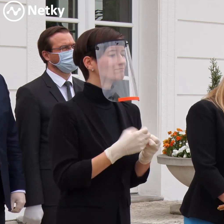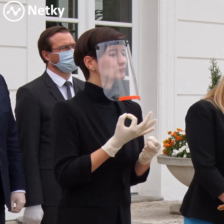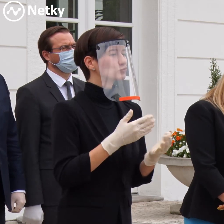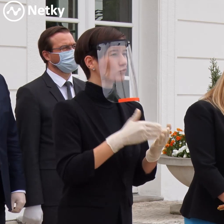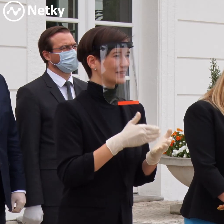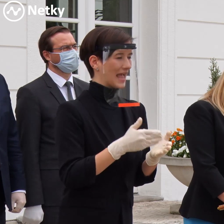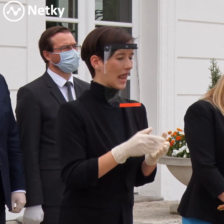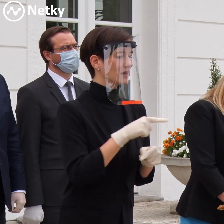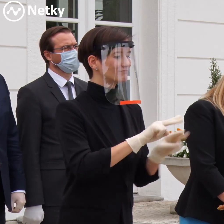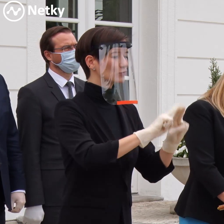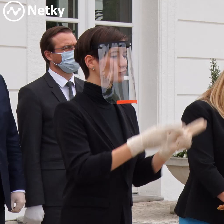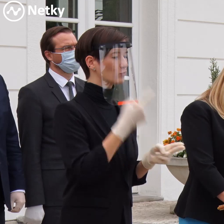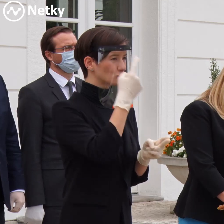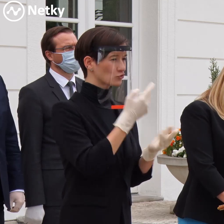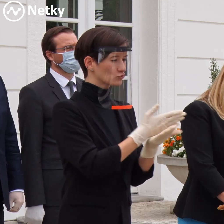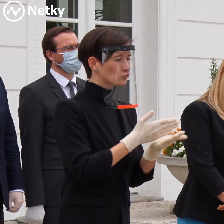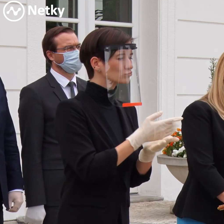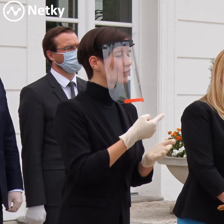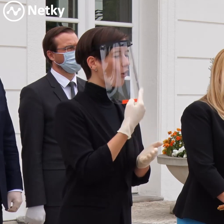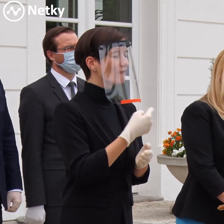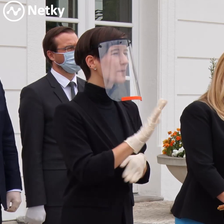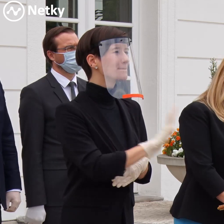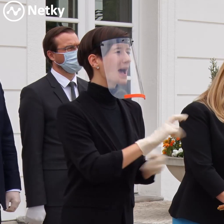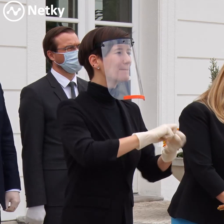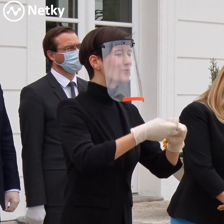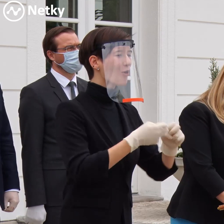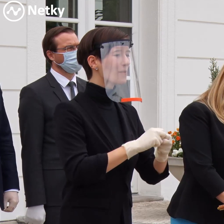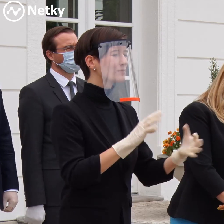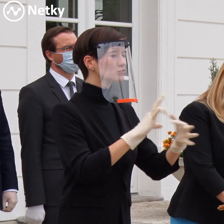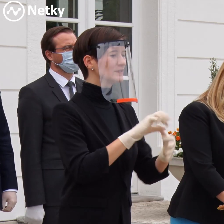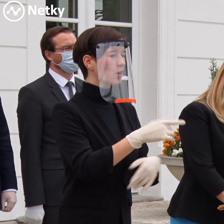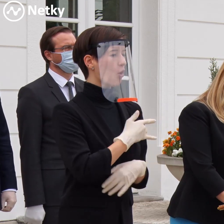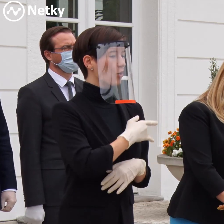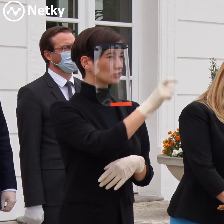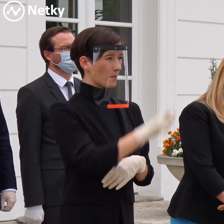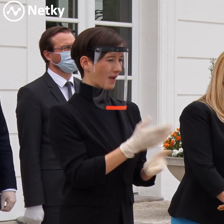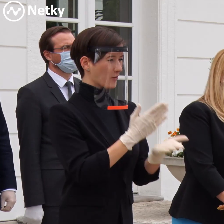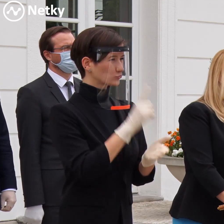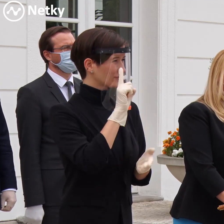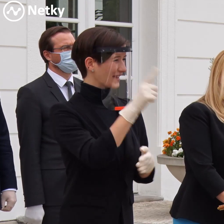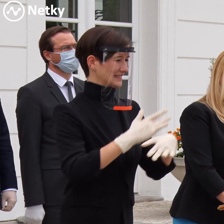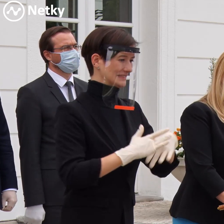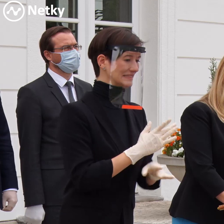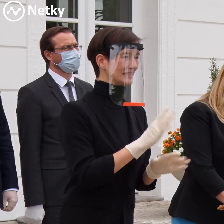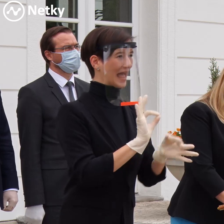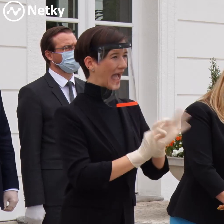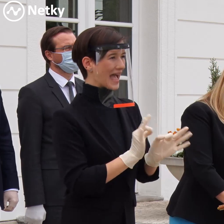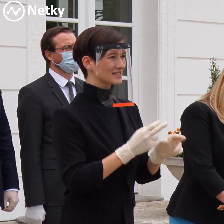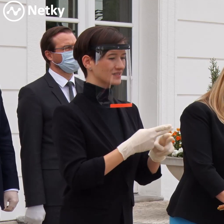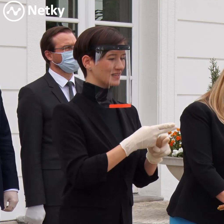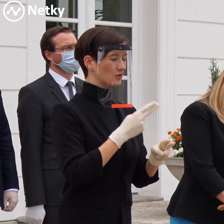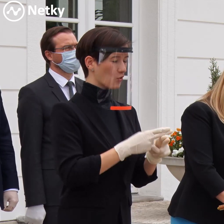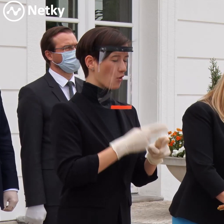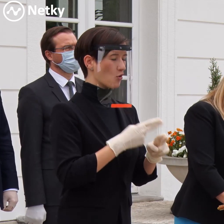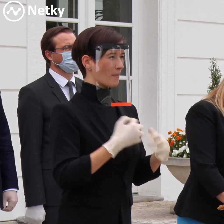boli problémy s prednostným testovaním v prípade podozrenia na COVID-19. Problémy v niektorých krajoch, samozrejme nevšade,